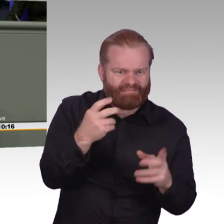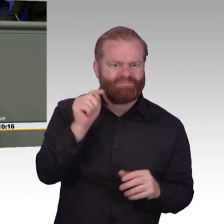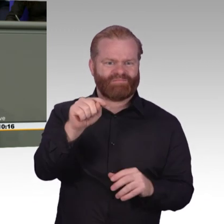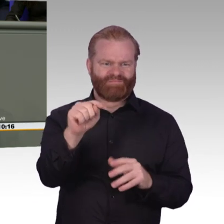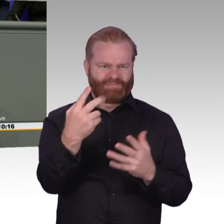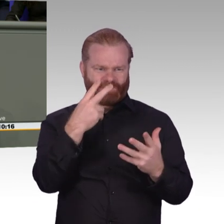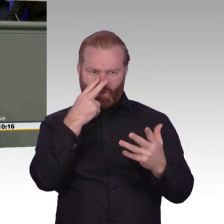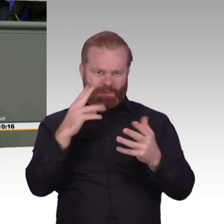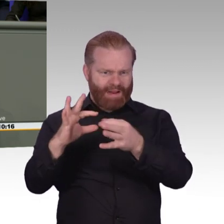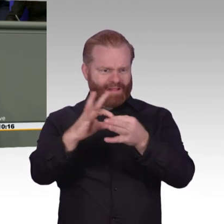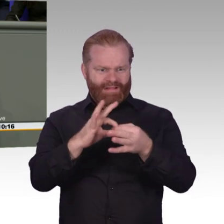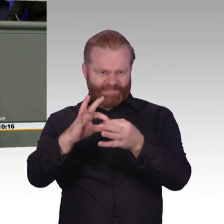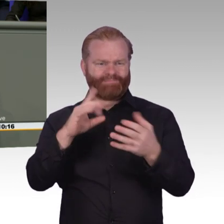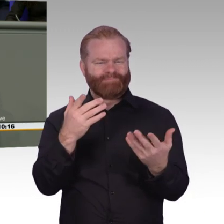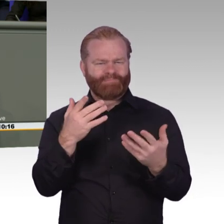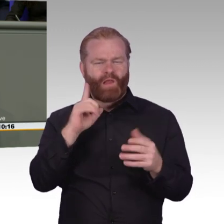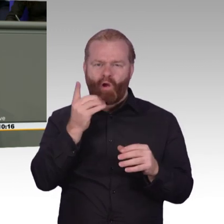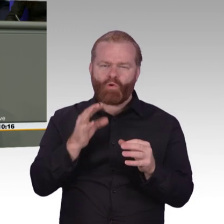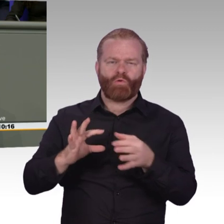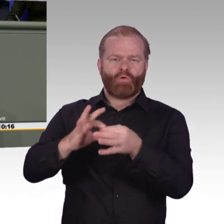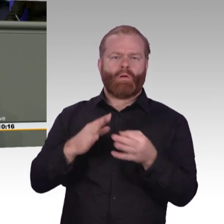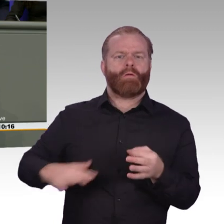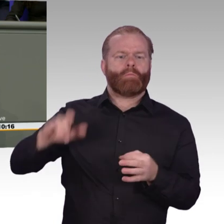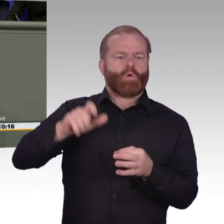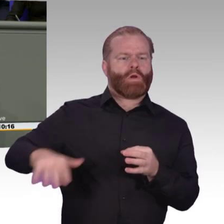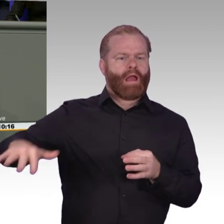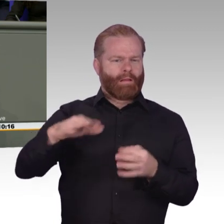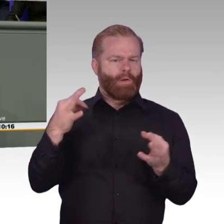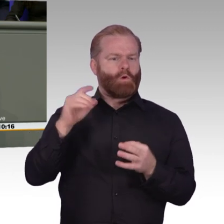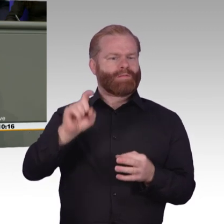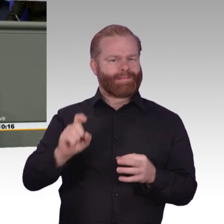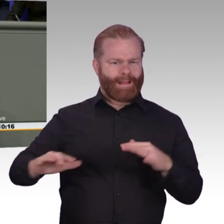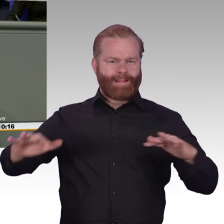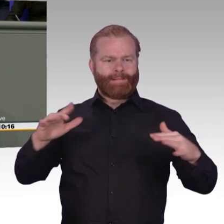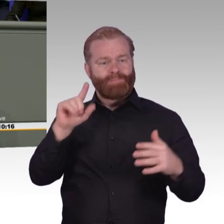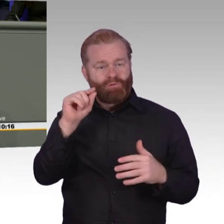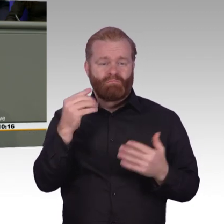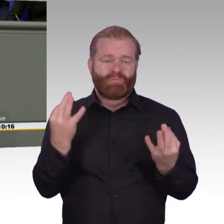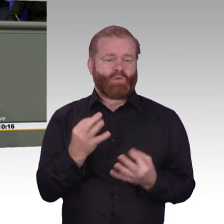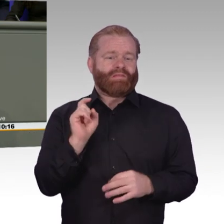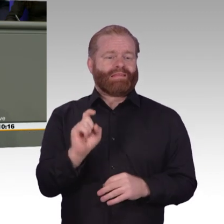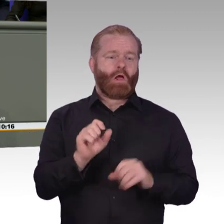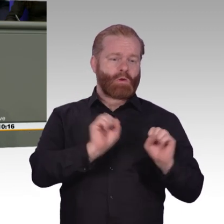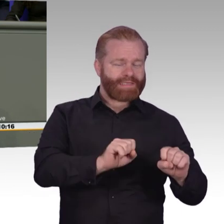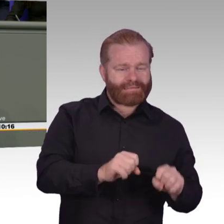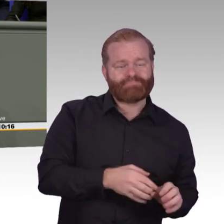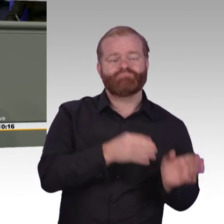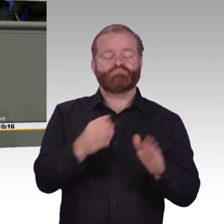Digitalisierung lässt sich feststellen, wir müssen schneller und konsequenter in der Umsetzung werden. Da stimme ich zu. Wir müssen aber auch